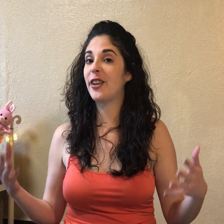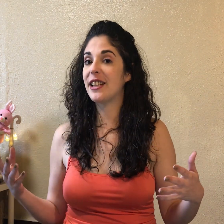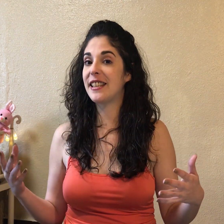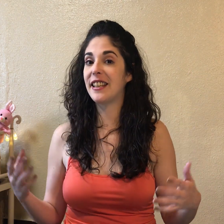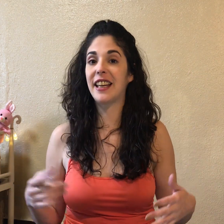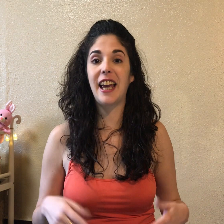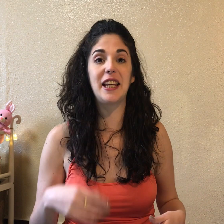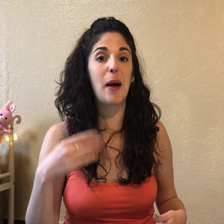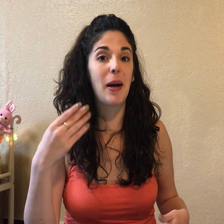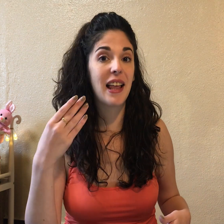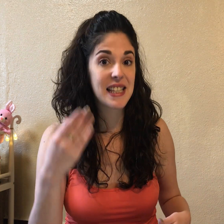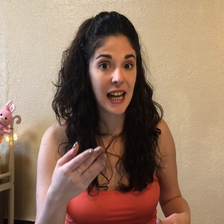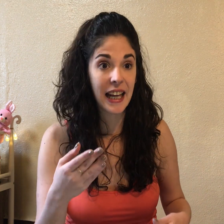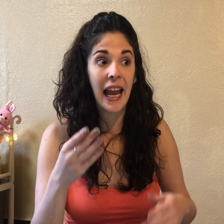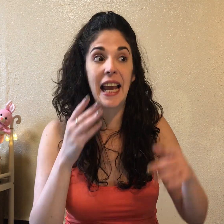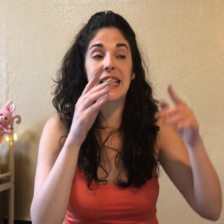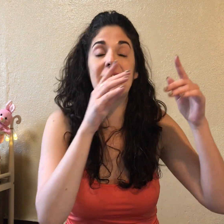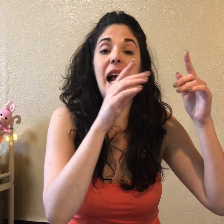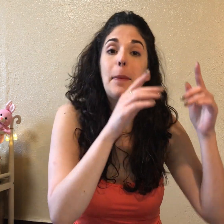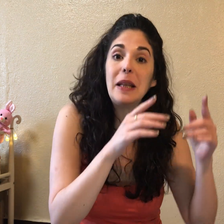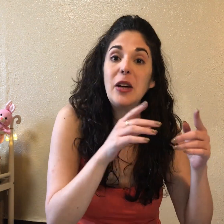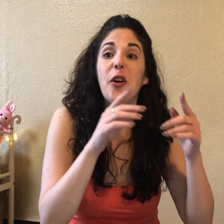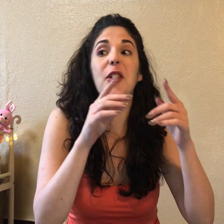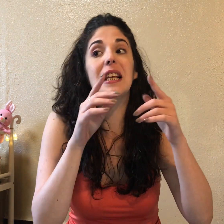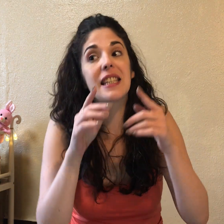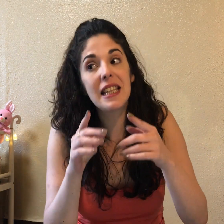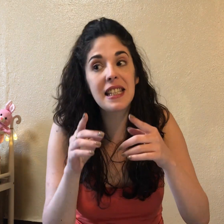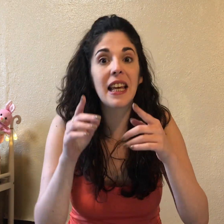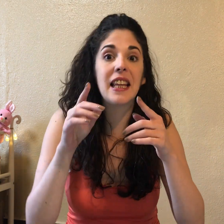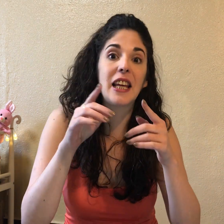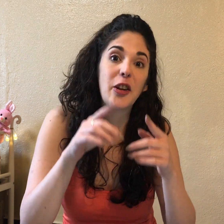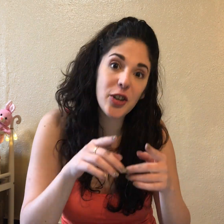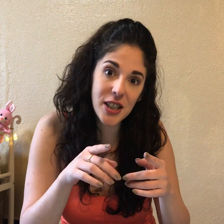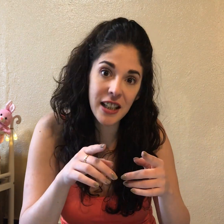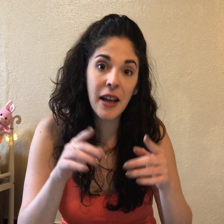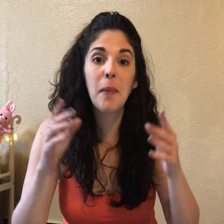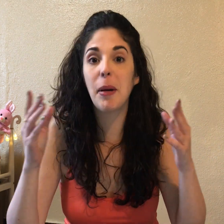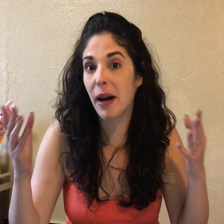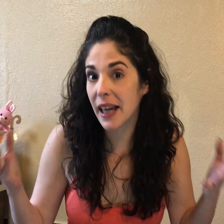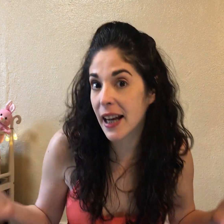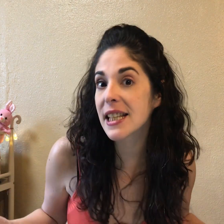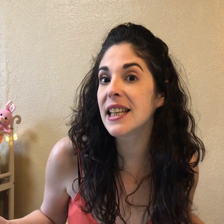quiero decir que Yamada-san es el amigo del sensei de Hiroshi, me va a quedar así.